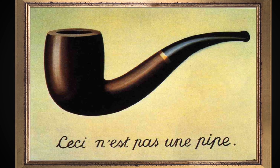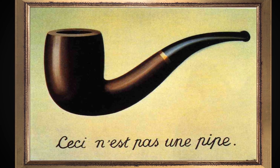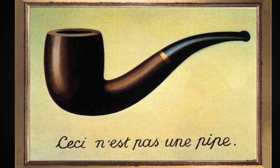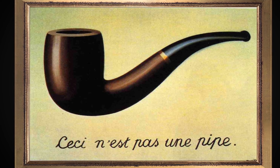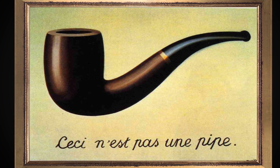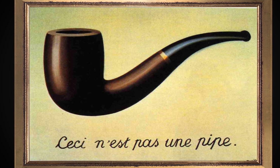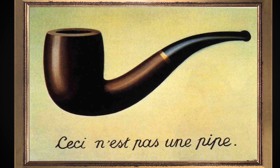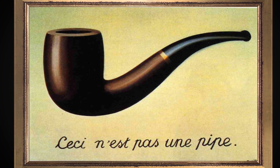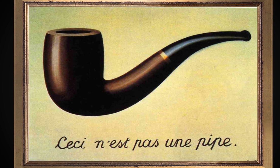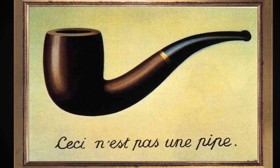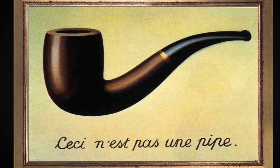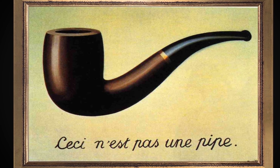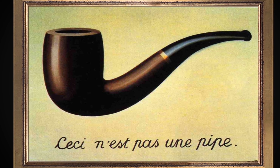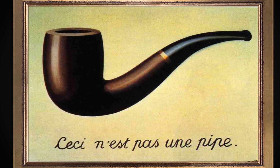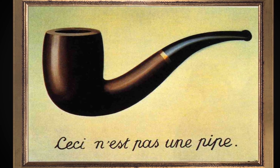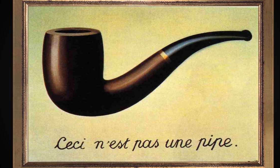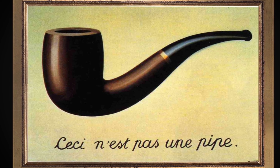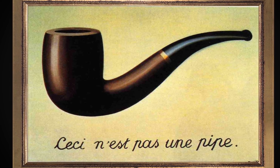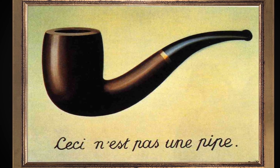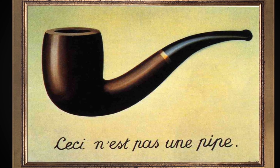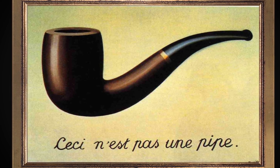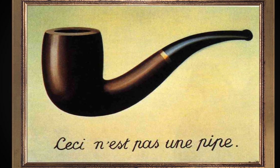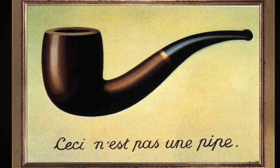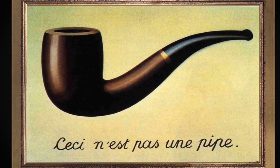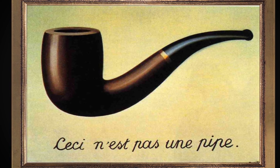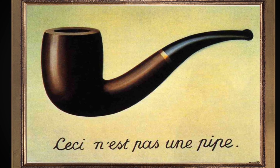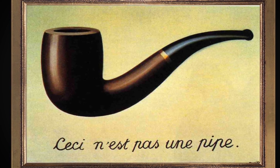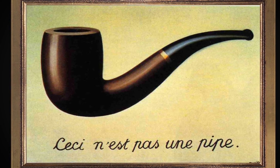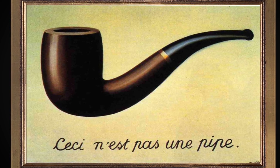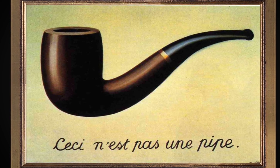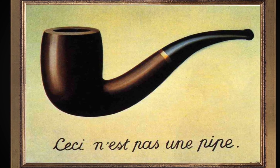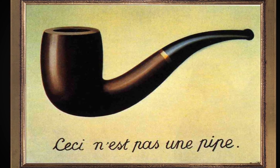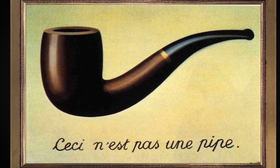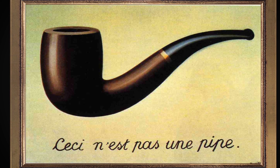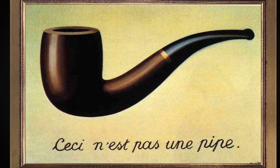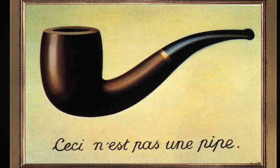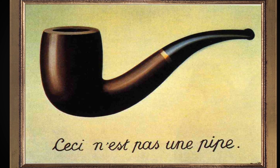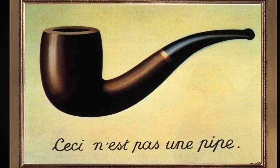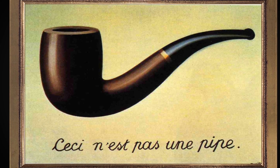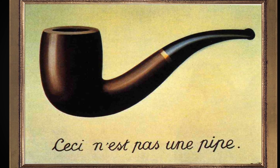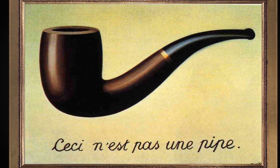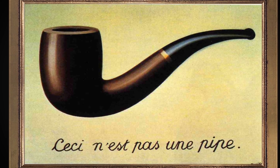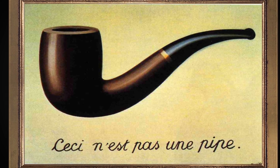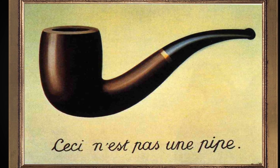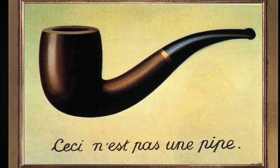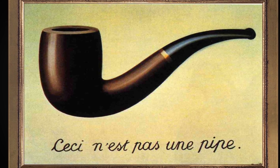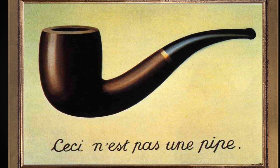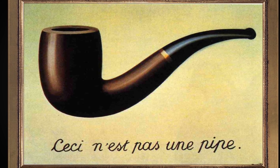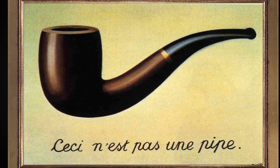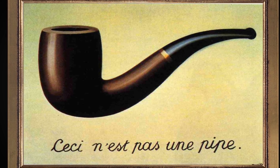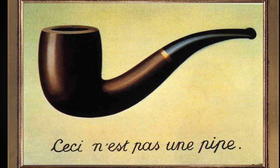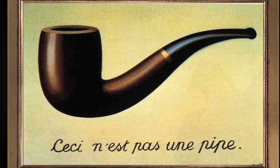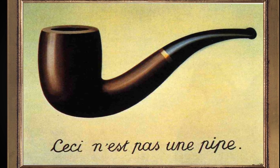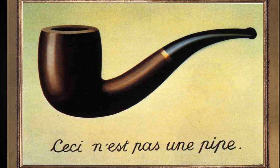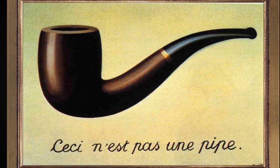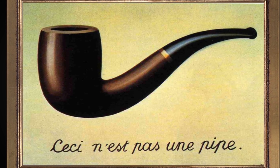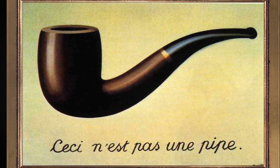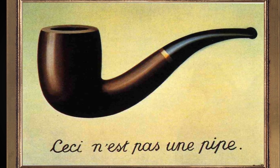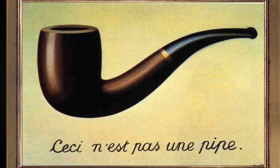e confunde isso com o real. Sim, mas eu acho que a coisa é mais profunda do que isso. A maneira como você vê as coisas é muito influenciada pela